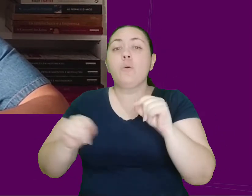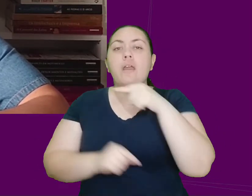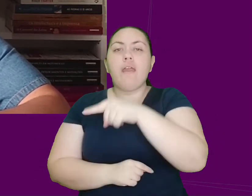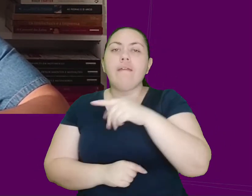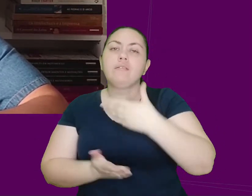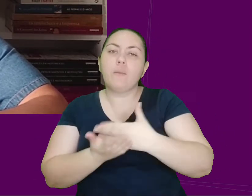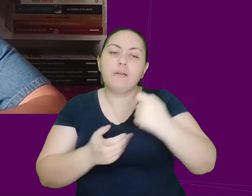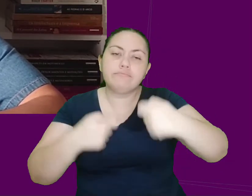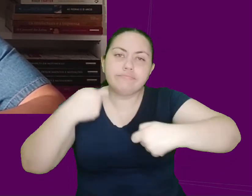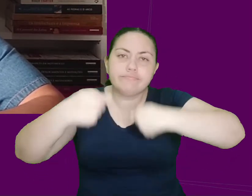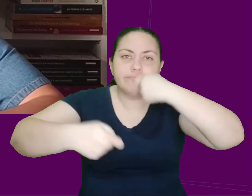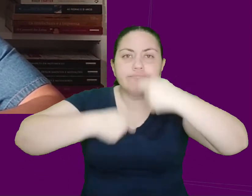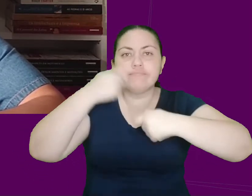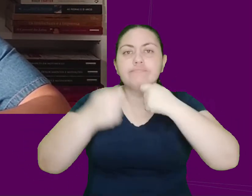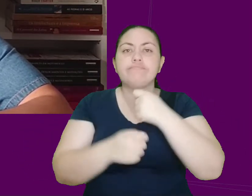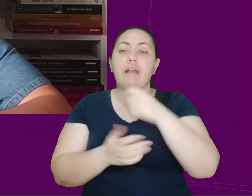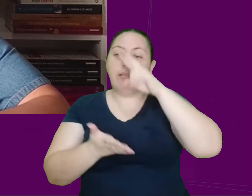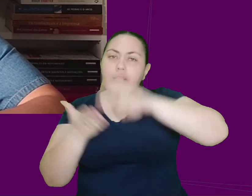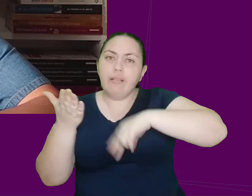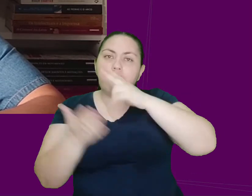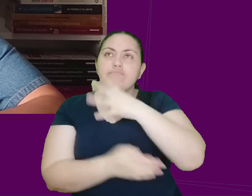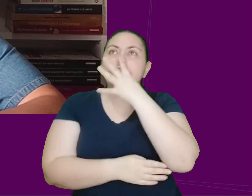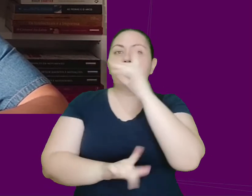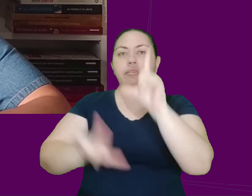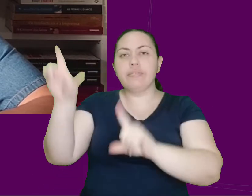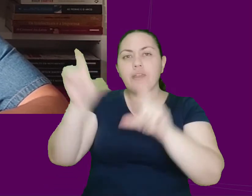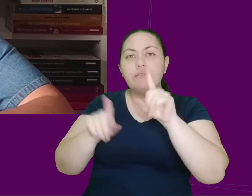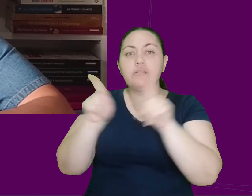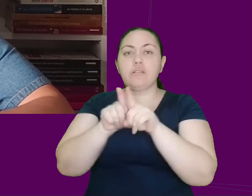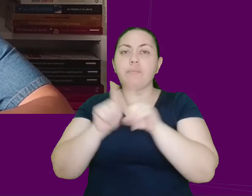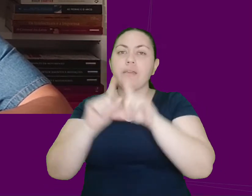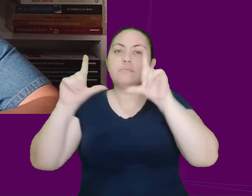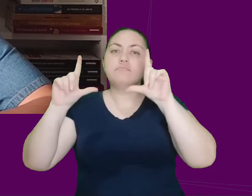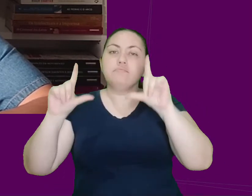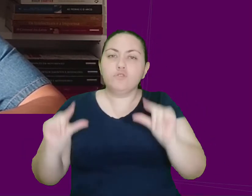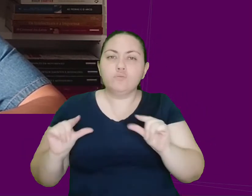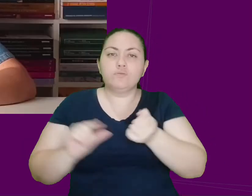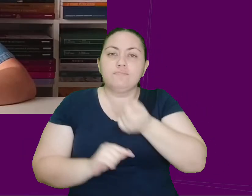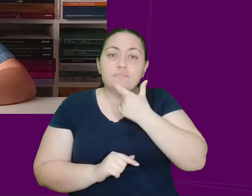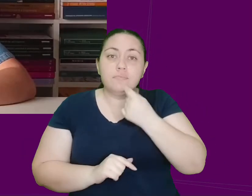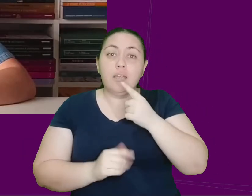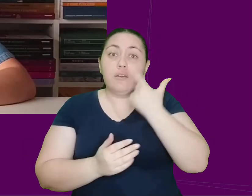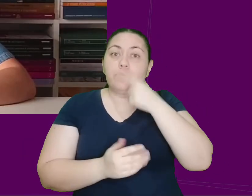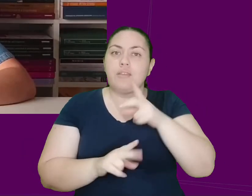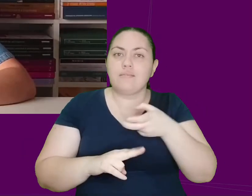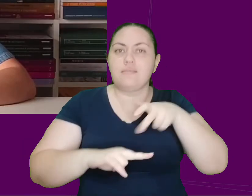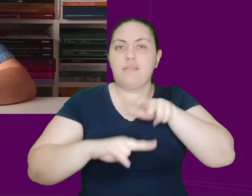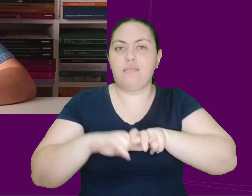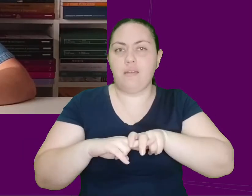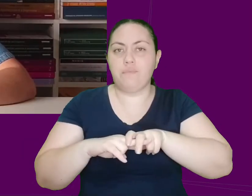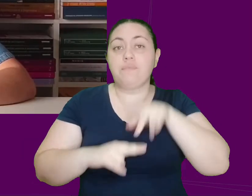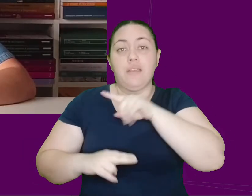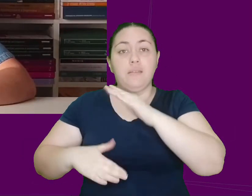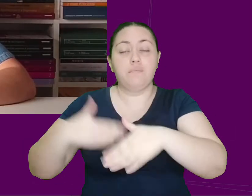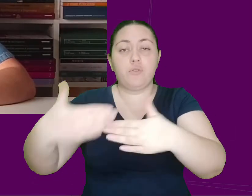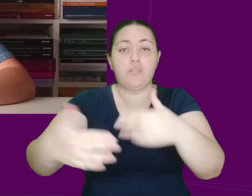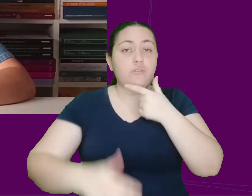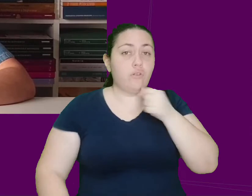ler, assistir televisão, dormir sem sedativos e até mesmo se sentar. Sobre esse processo, o narrador diz que não gosta de